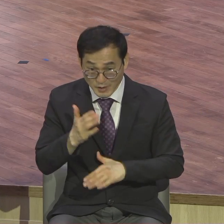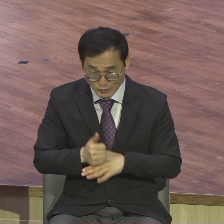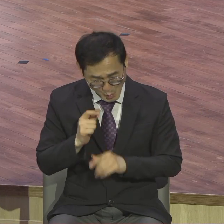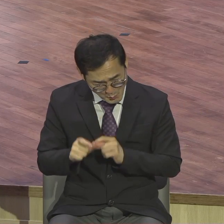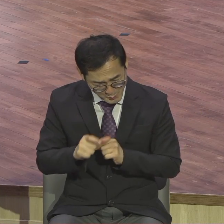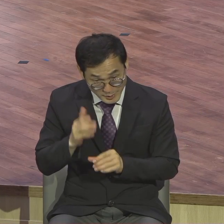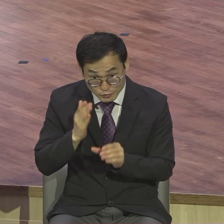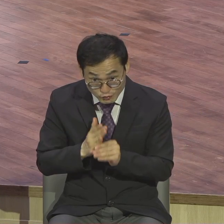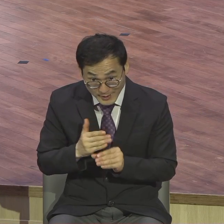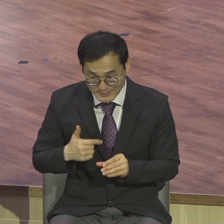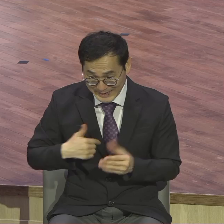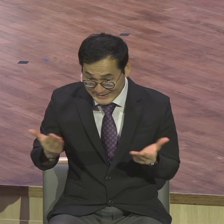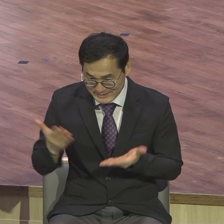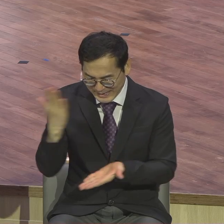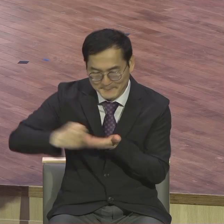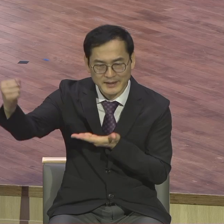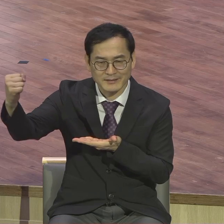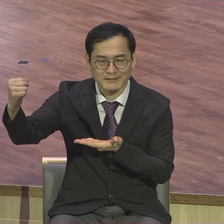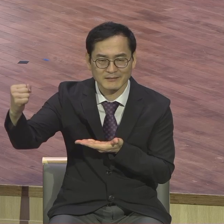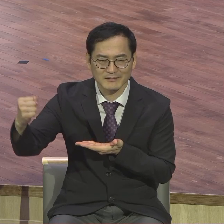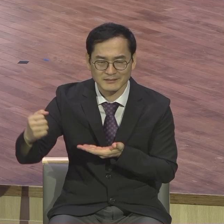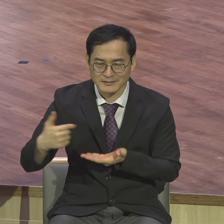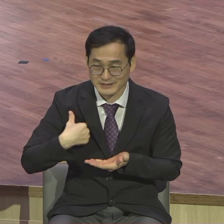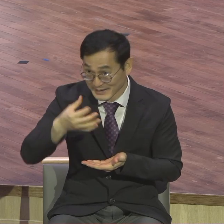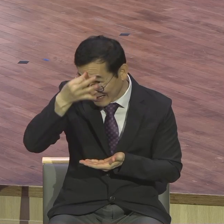얼렁뚱땅 적당하게 그냥 내 편한 대로